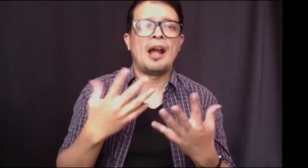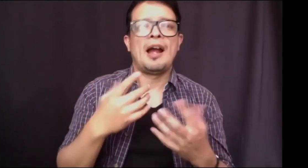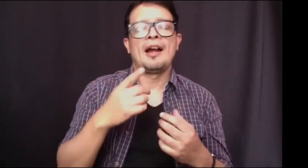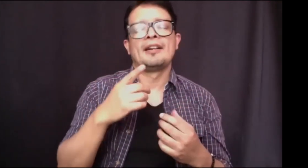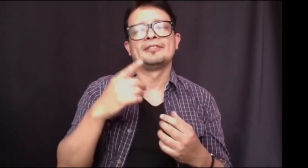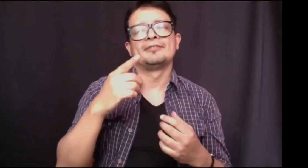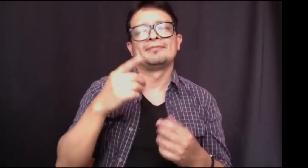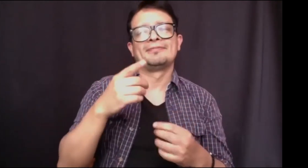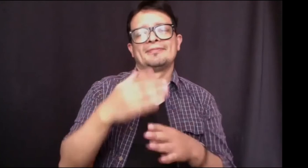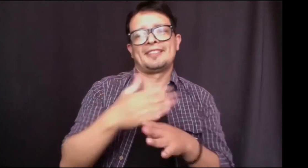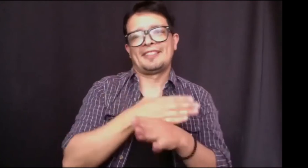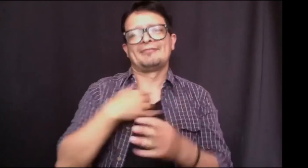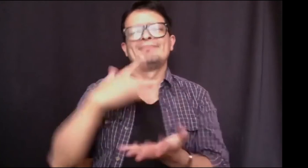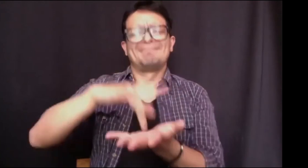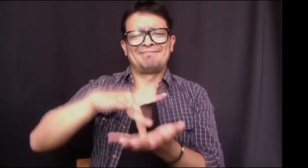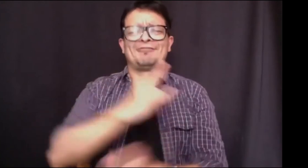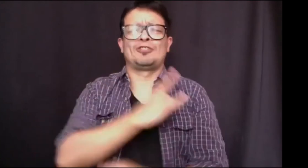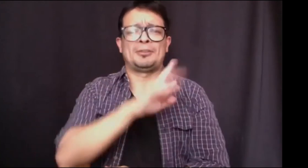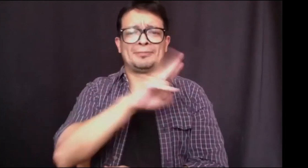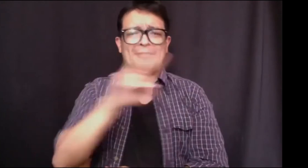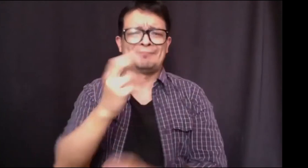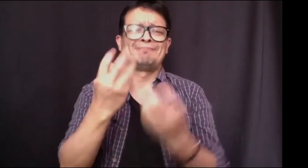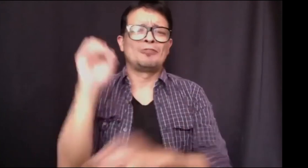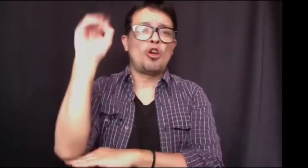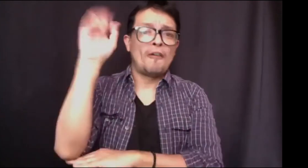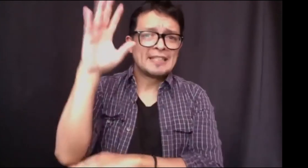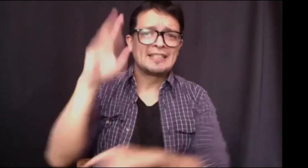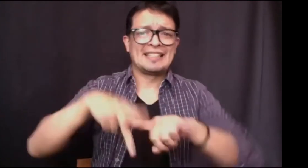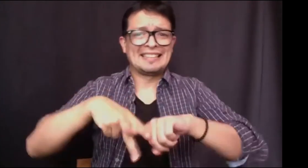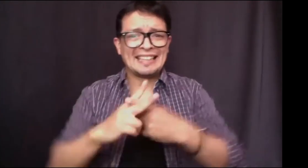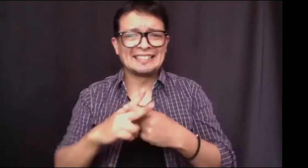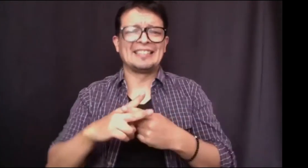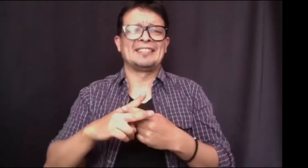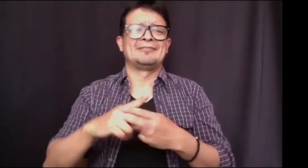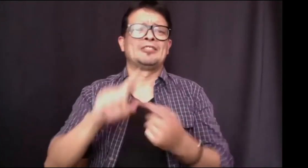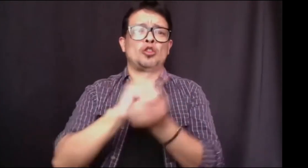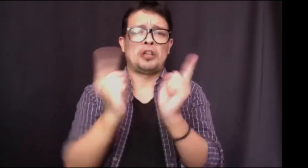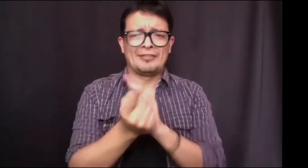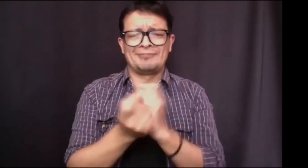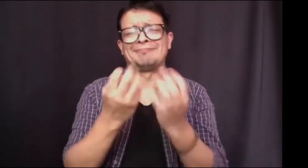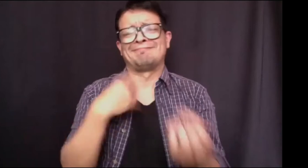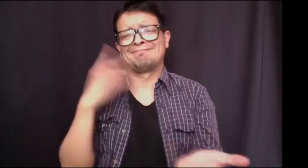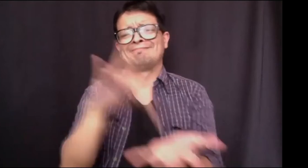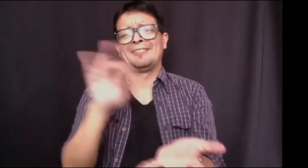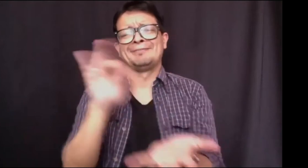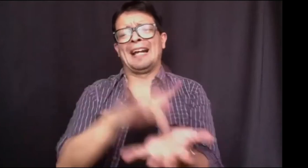¿Cómo fue el proceso para llegar a la Universidad del Valle? Bueno, pues, sí había participado en talleres,